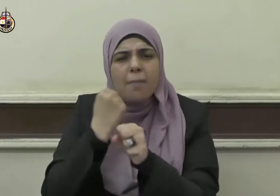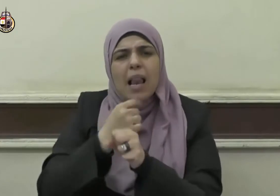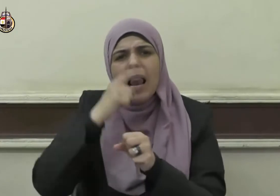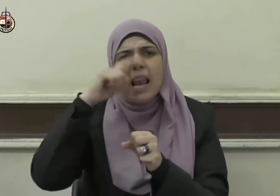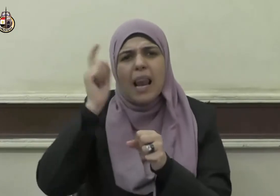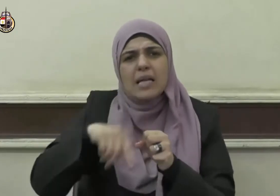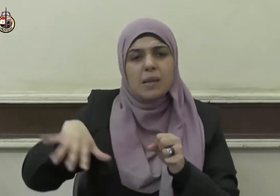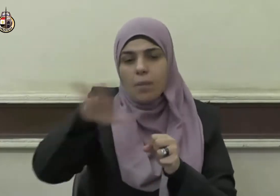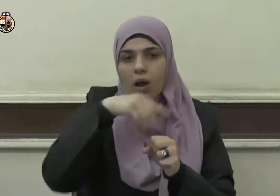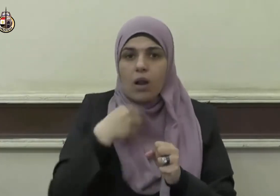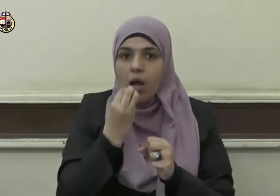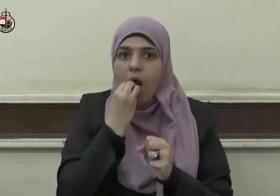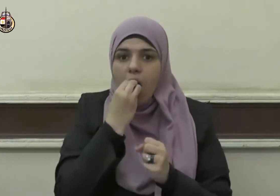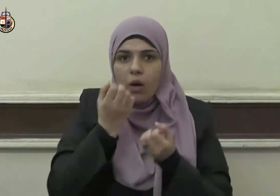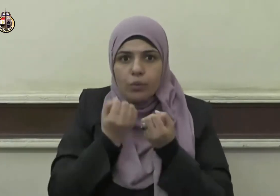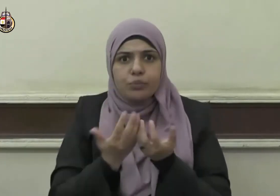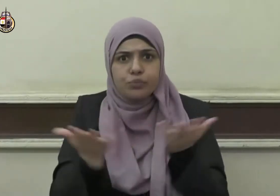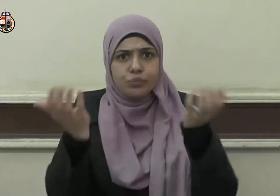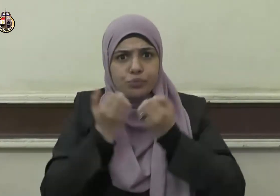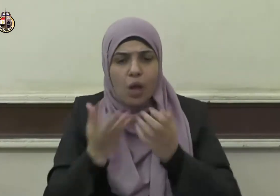الإسراف في الطعام والشراء